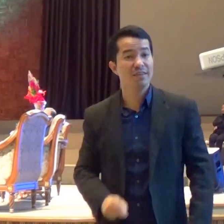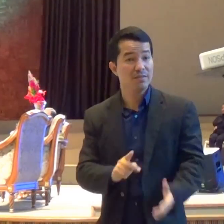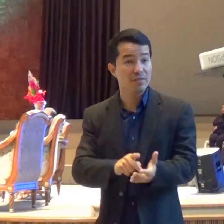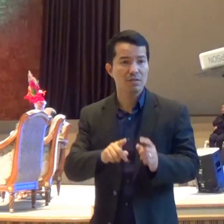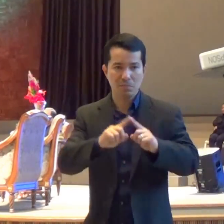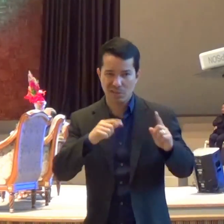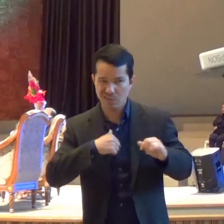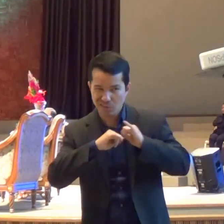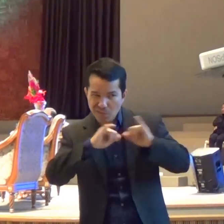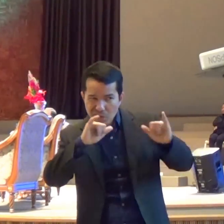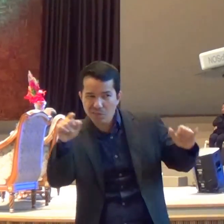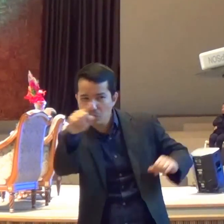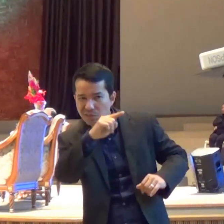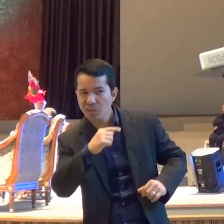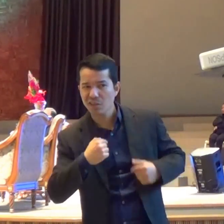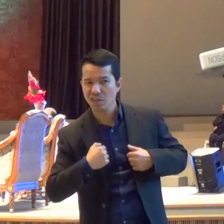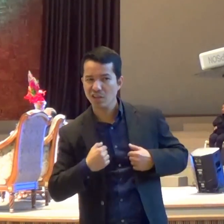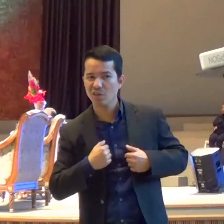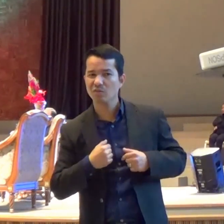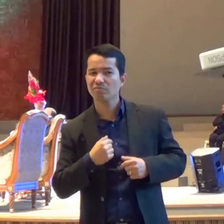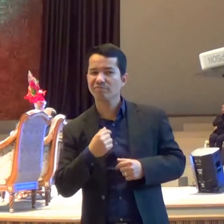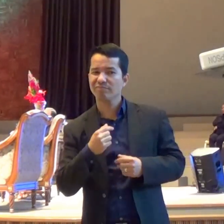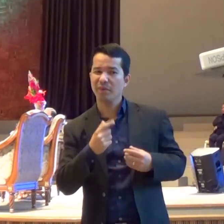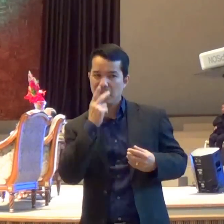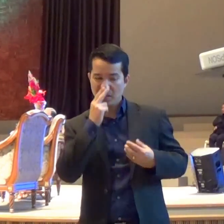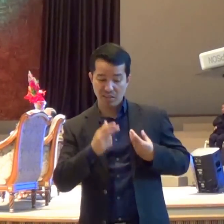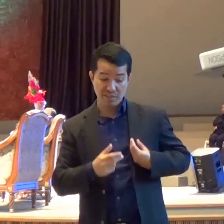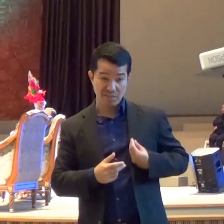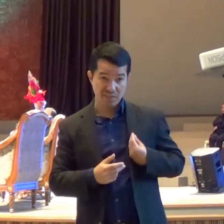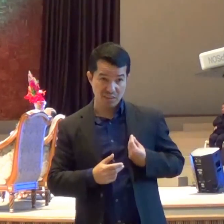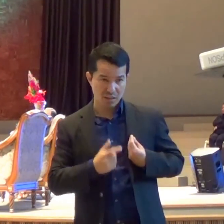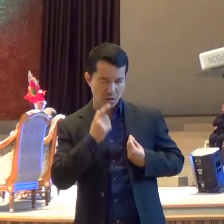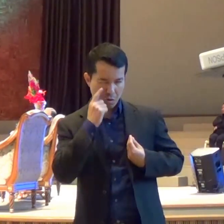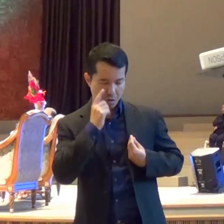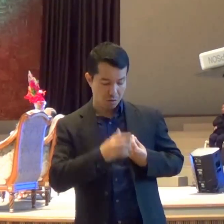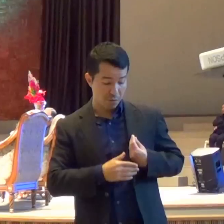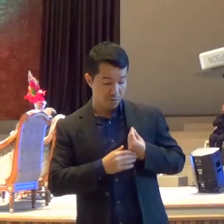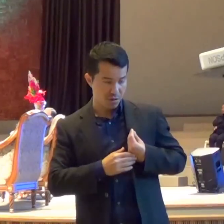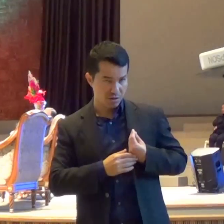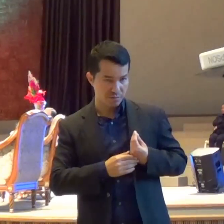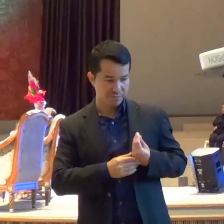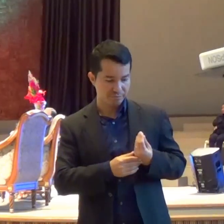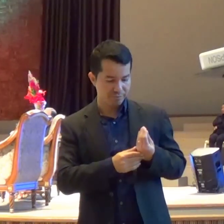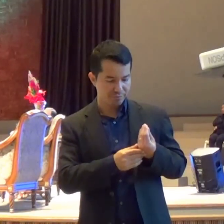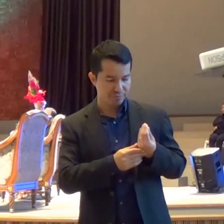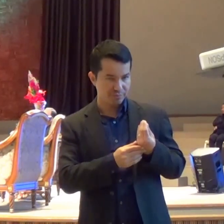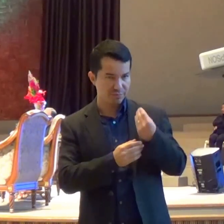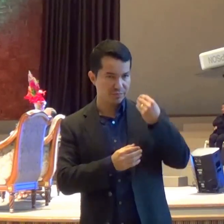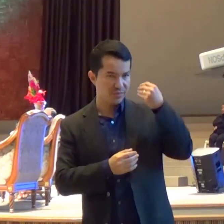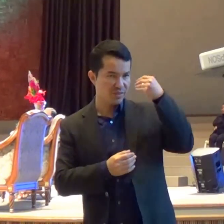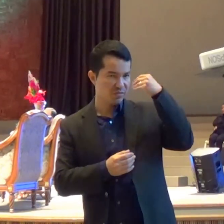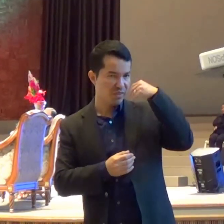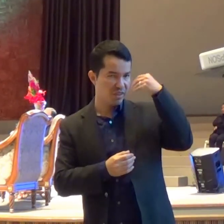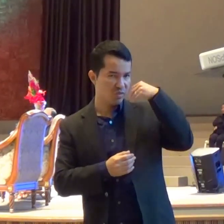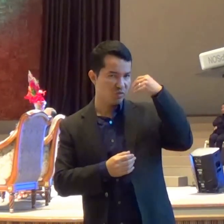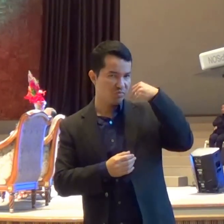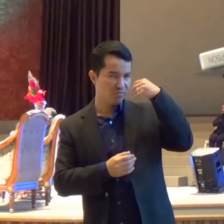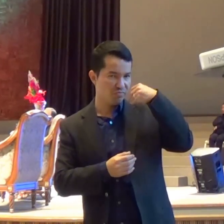Tenho as minhas fraquezas E você tem as suas E todos